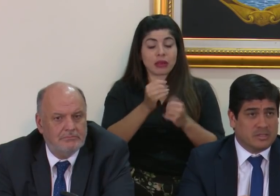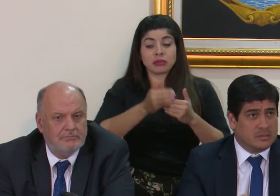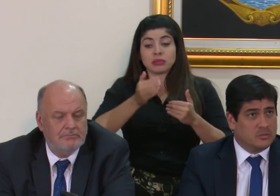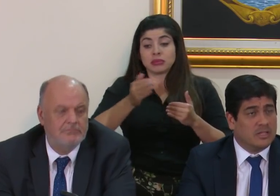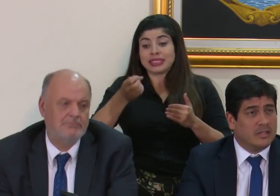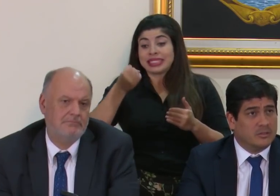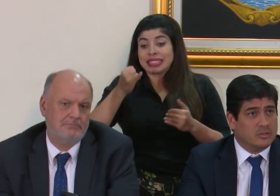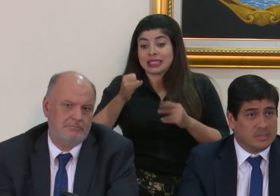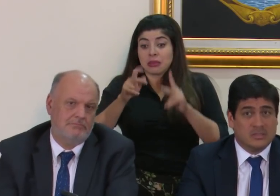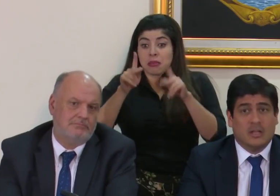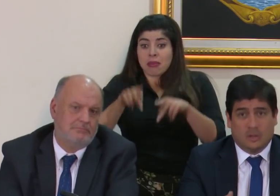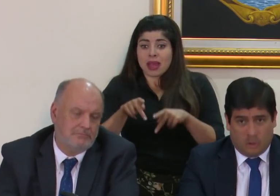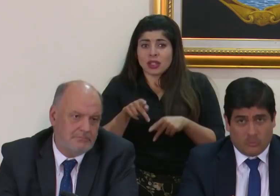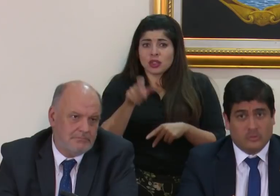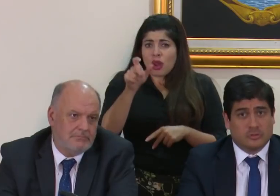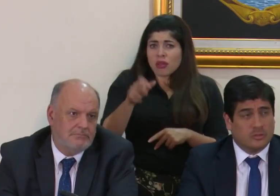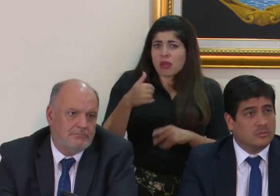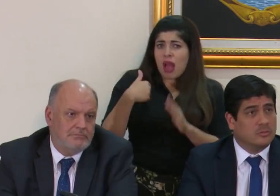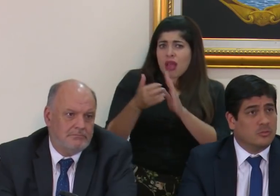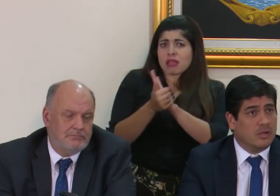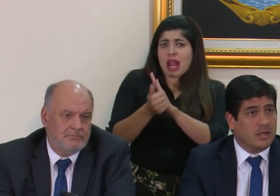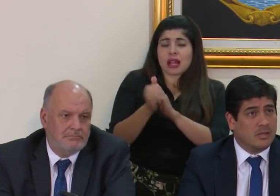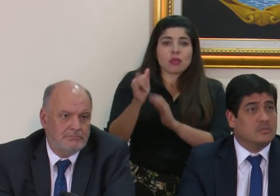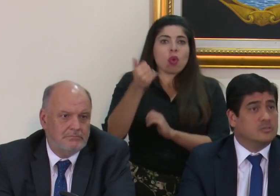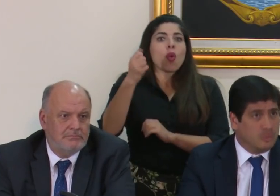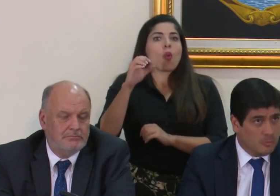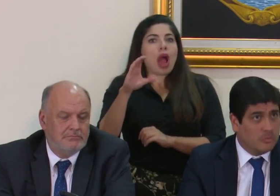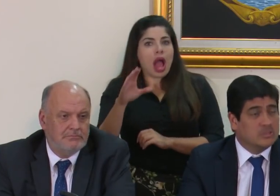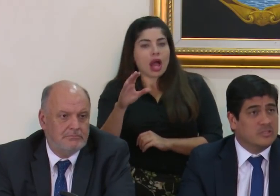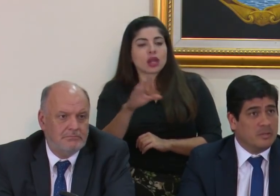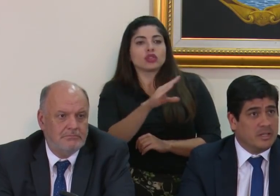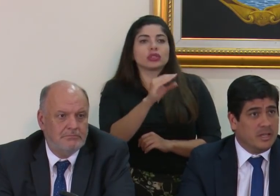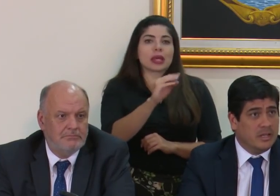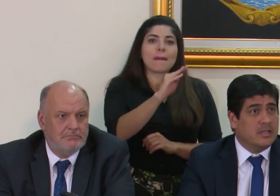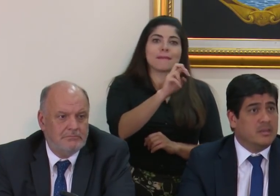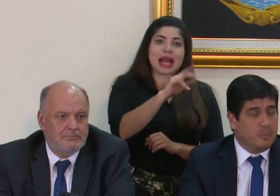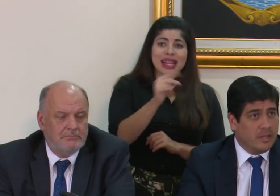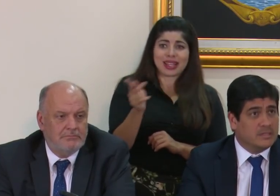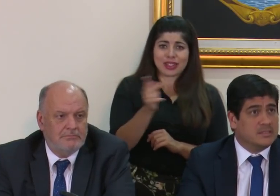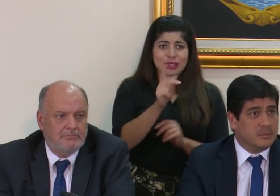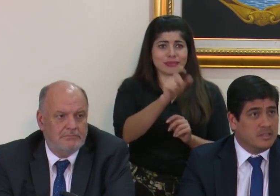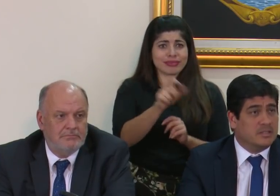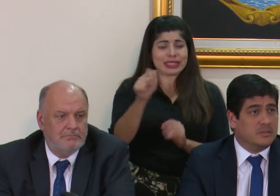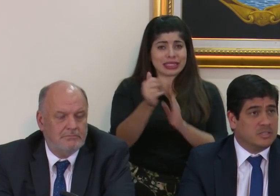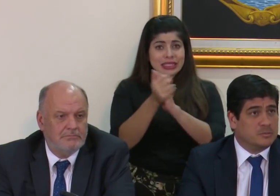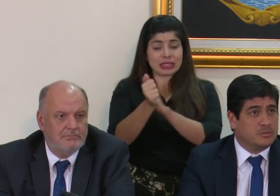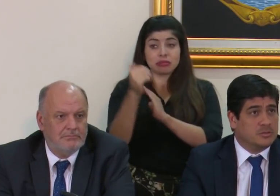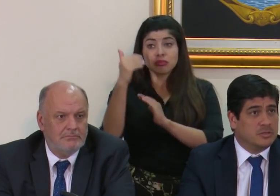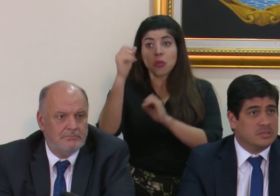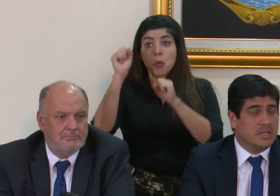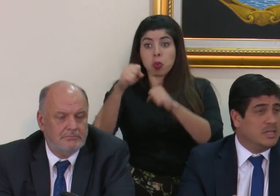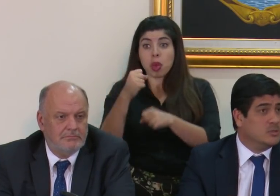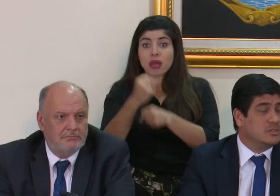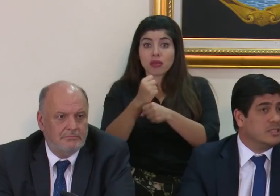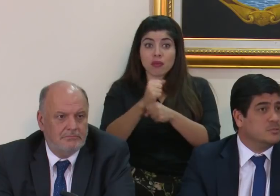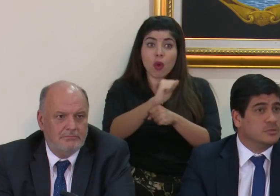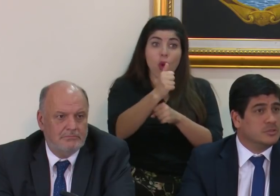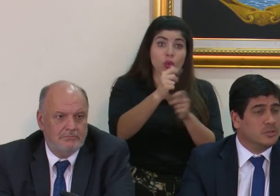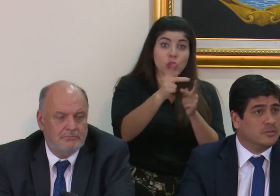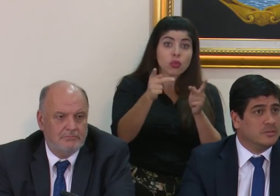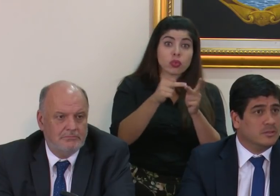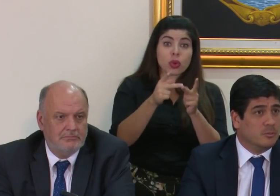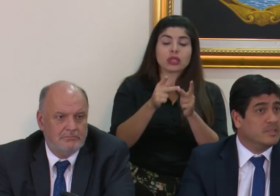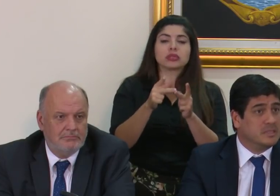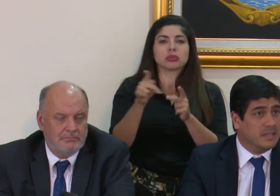si hay personas que son talentosas, como lo son don Juan Carlos, como lo es doña María, y pueden servir desde otras posiciones, eso está a